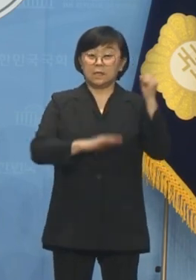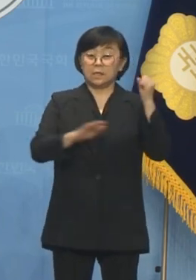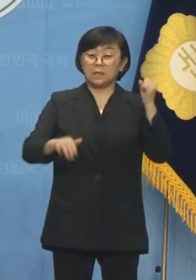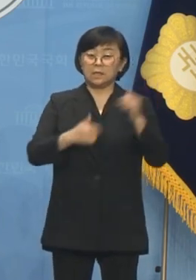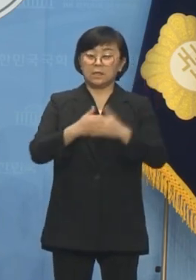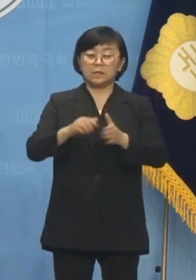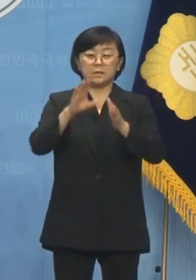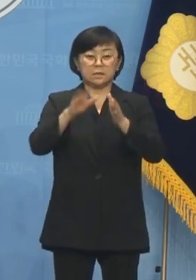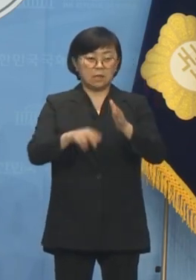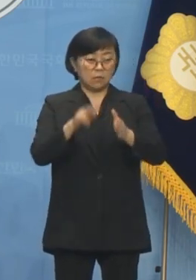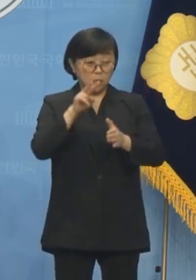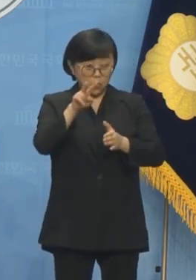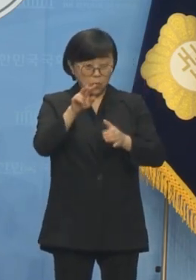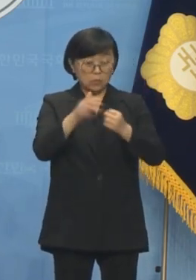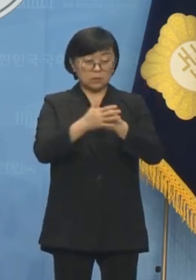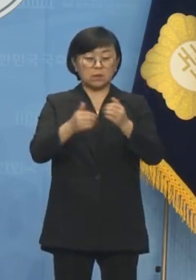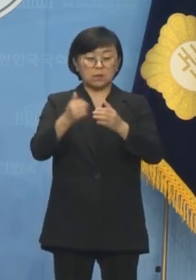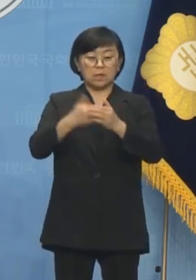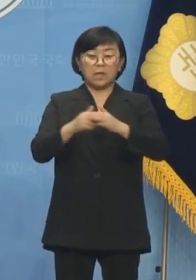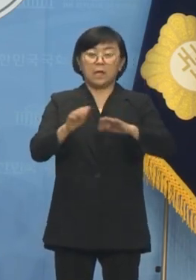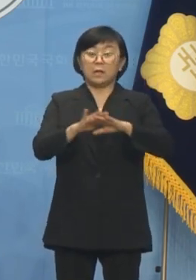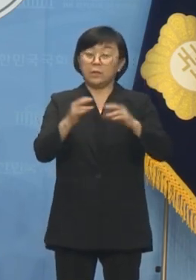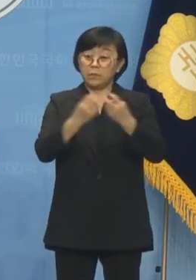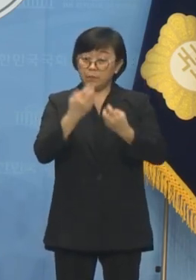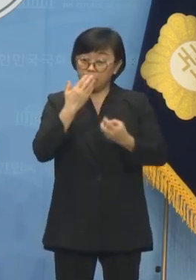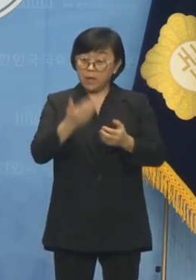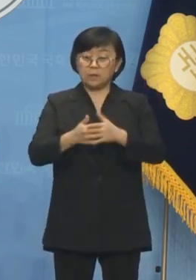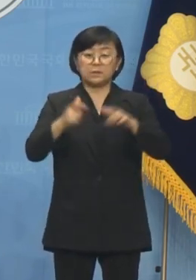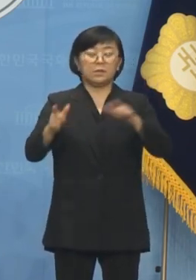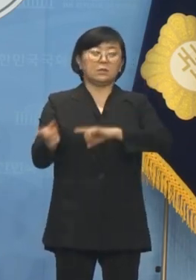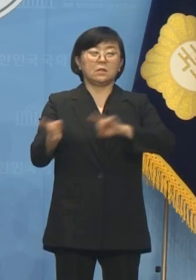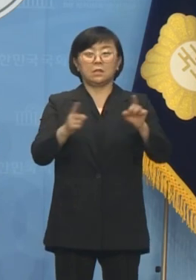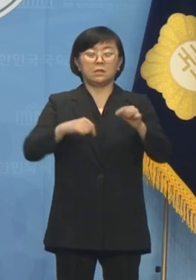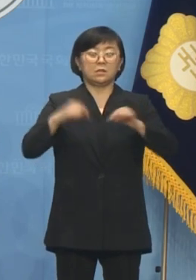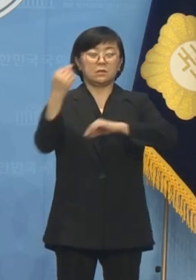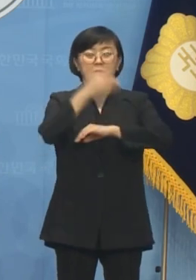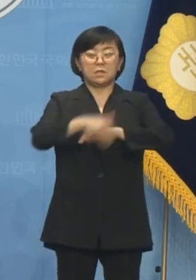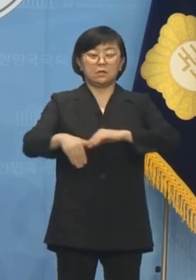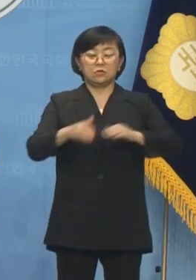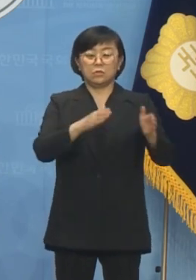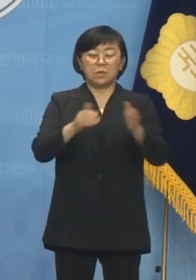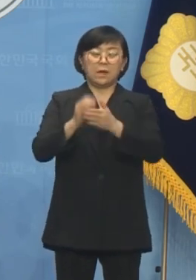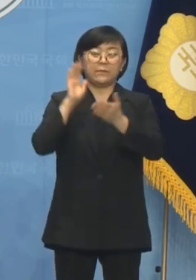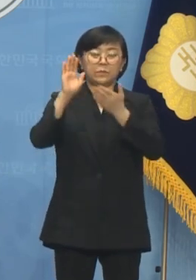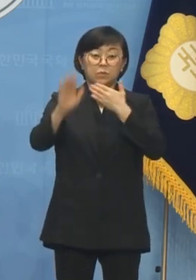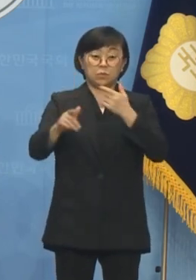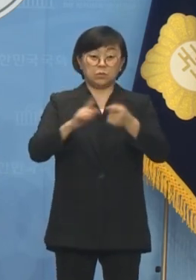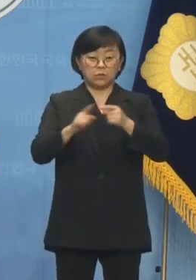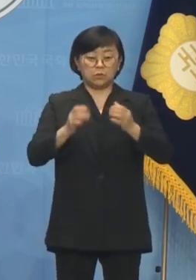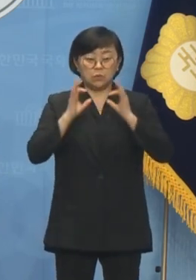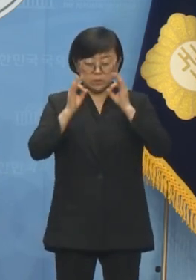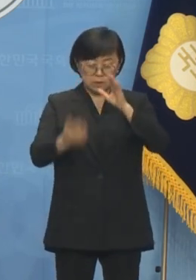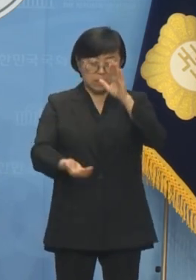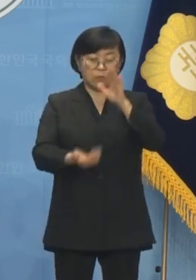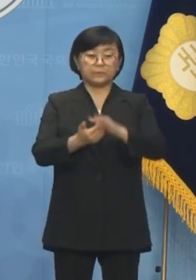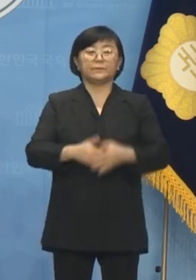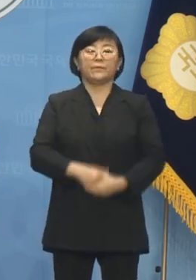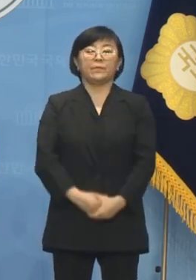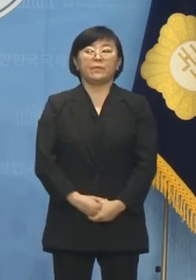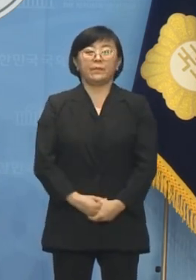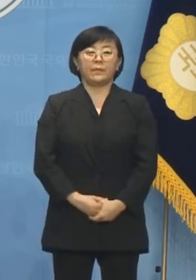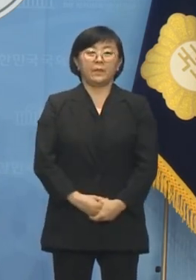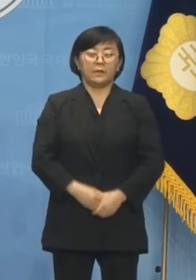시대를 내다보고 대안이 되는 지역살리기 정책 마련에 앞으로도 최선을 다하겠습니다.